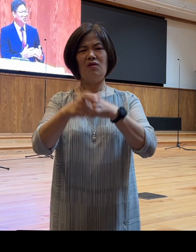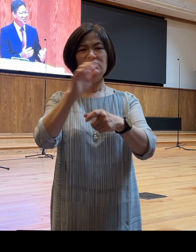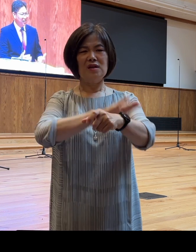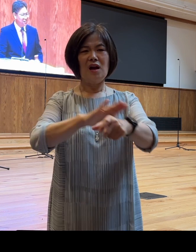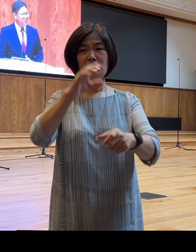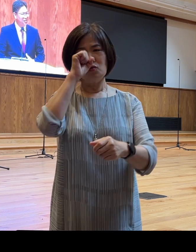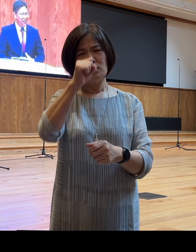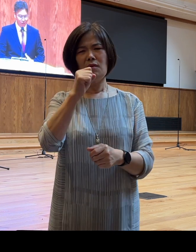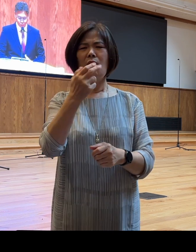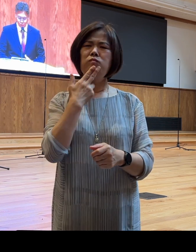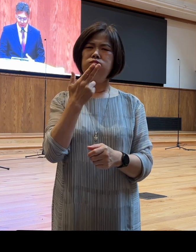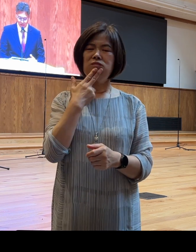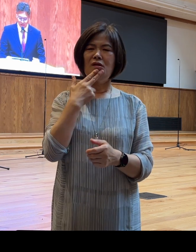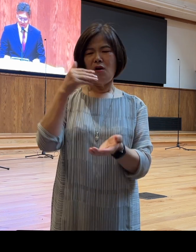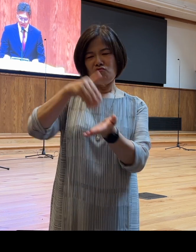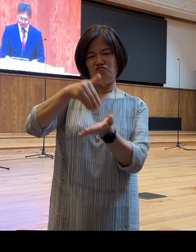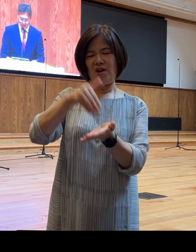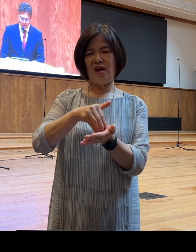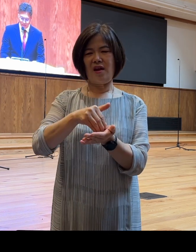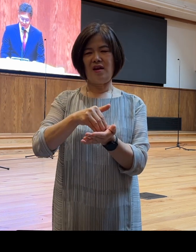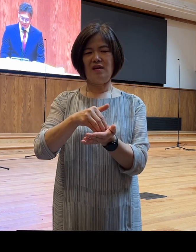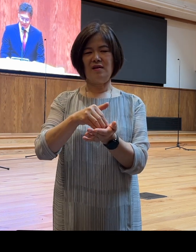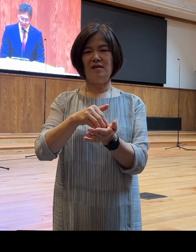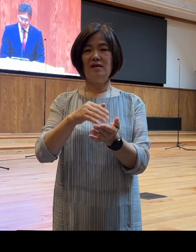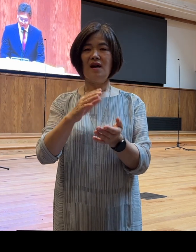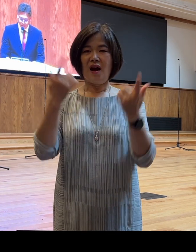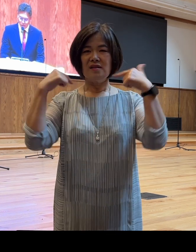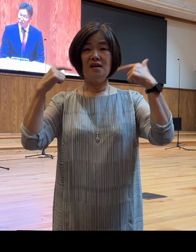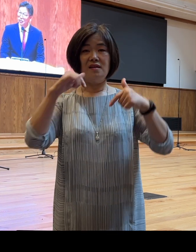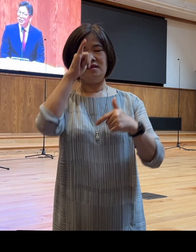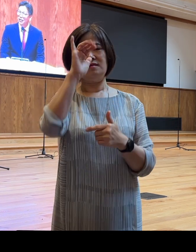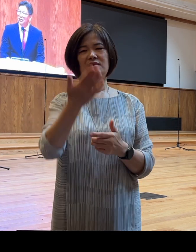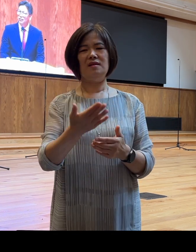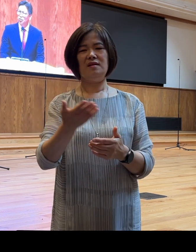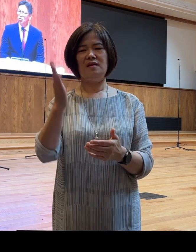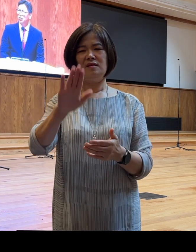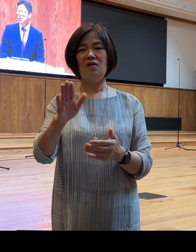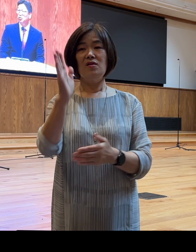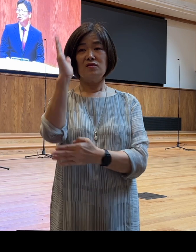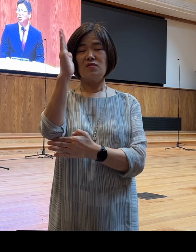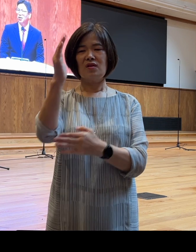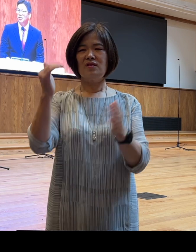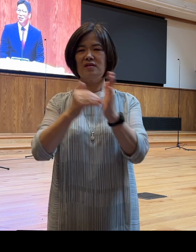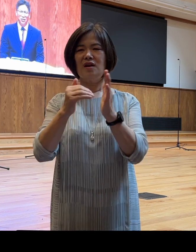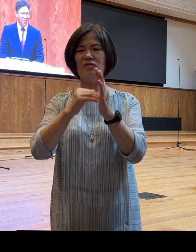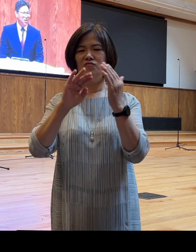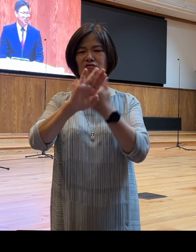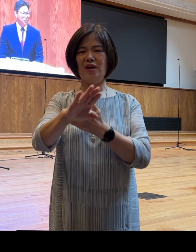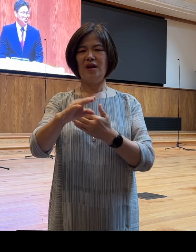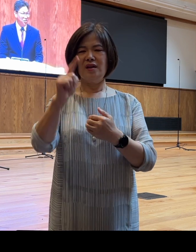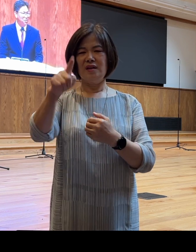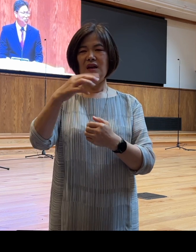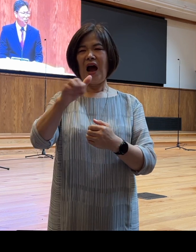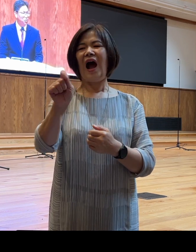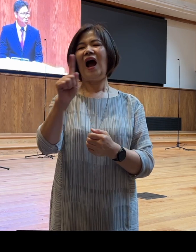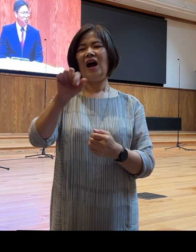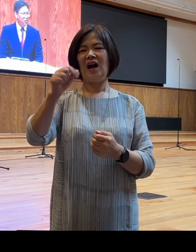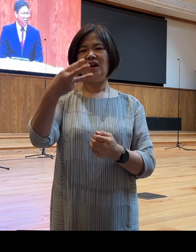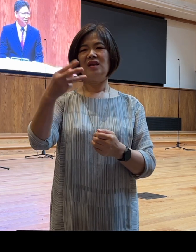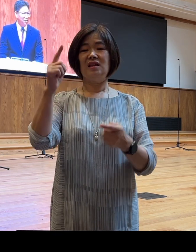않았을까라는 후회가 남았습니다 그래서 설교가 끝난 이후에 이 하갈에 대해서 다시 한 번 더 설교해야 되겠다라고